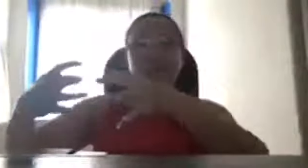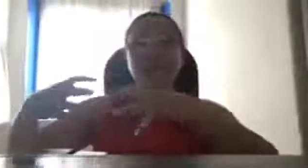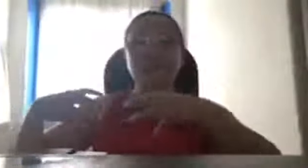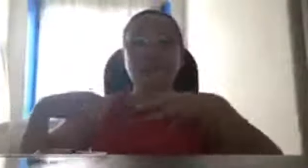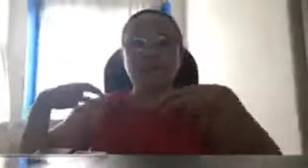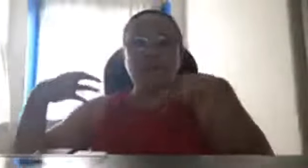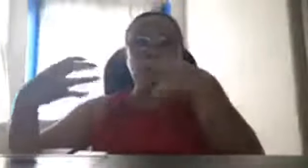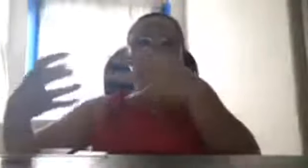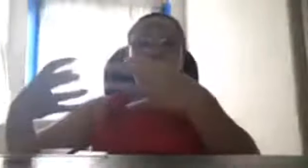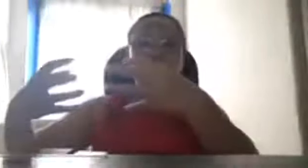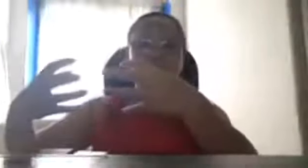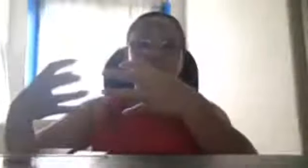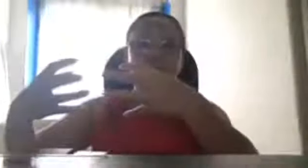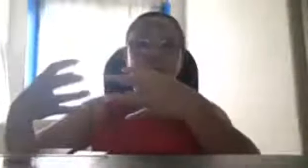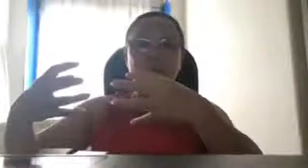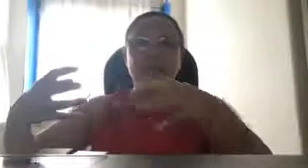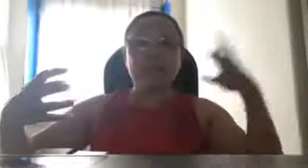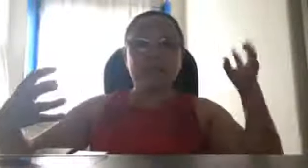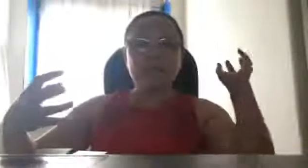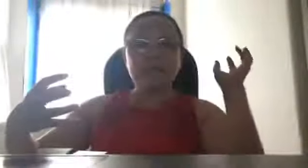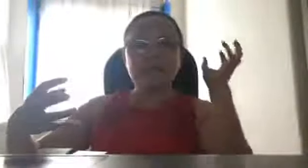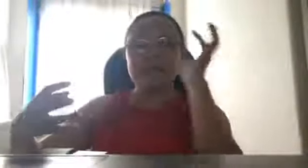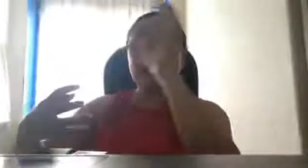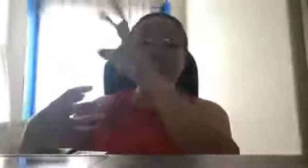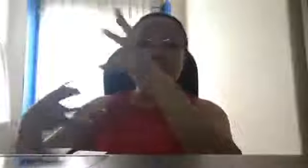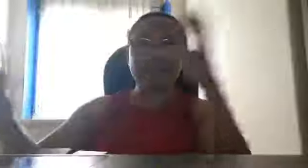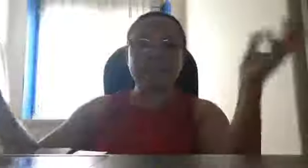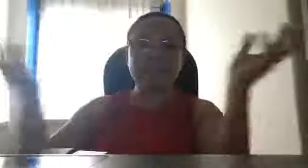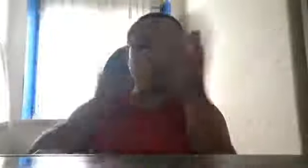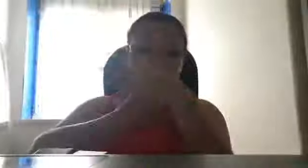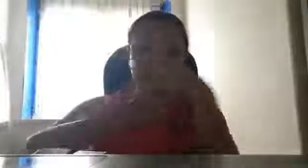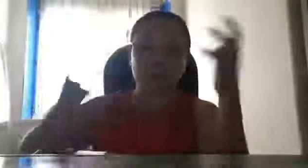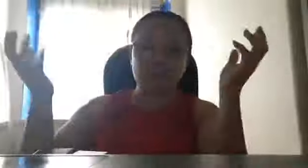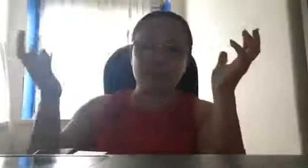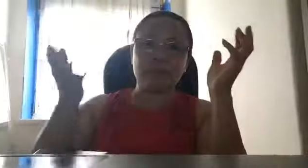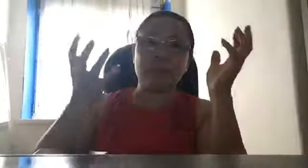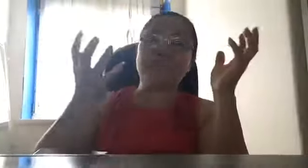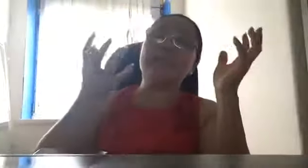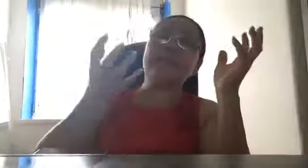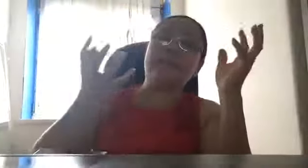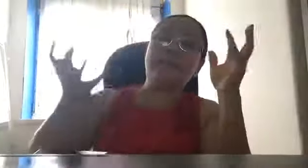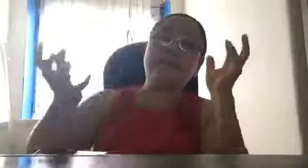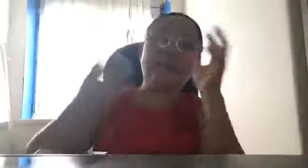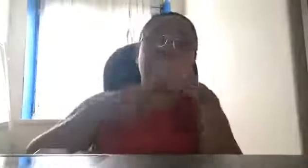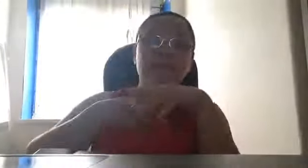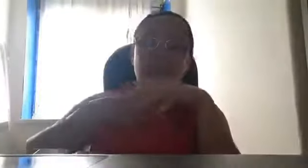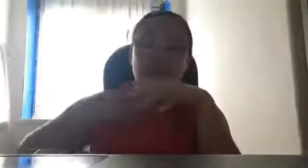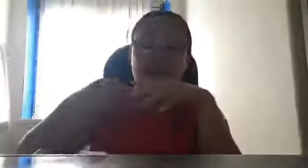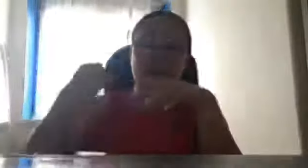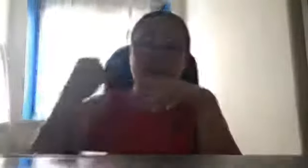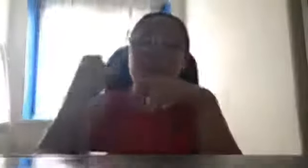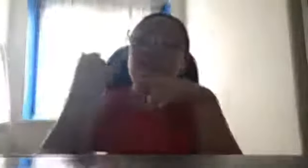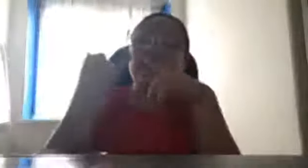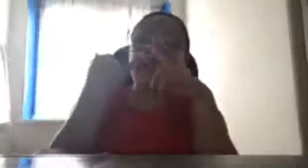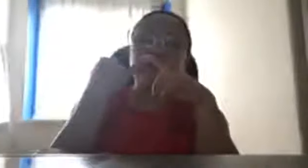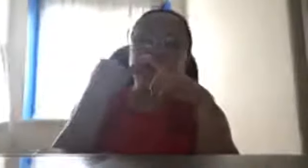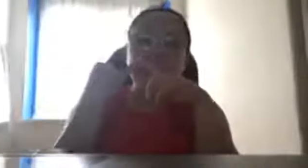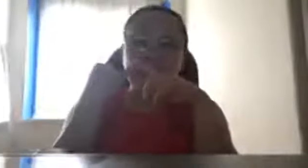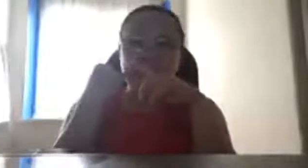yung pambungad ng school, kami yung panglaban, kasi ang mga schools nung that time, naglalaban-laban. Like, for example,